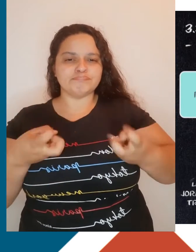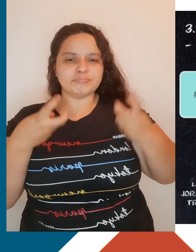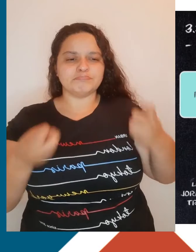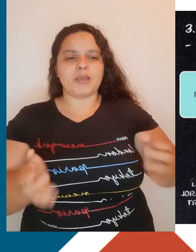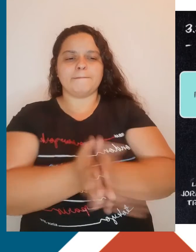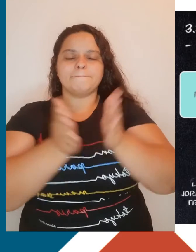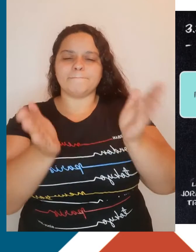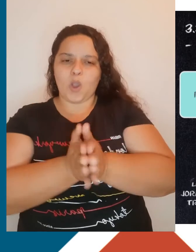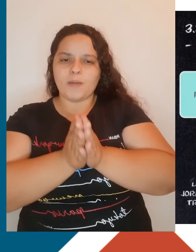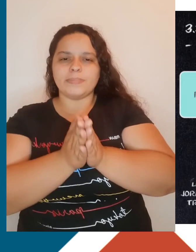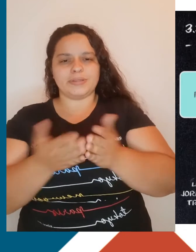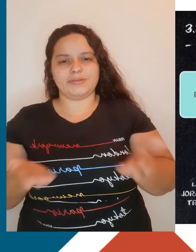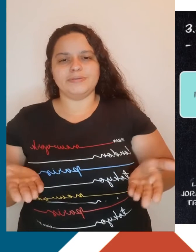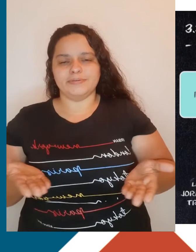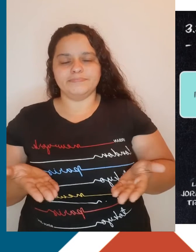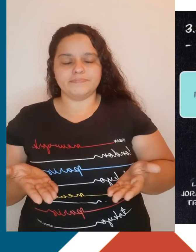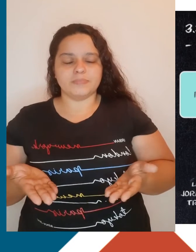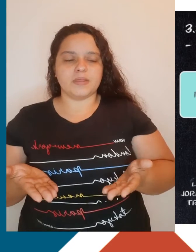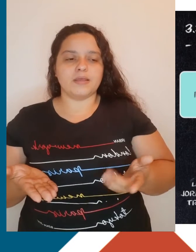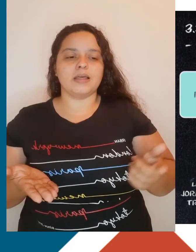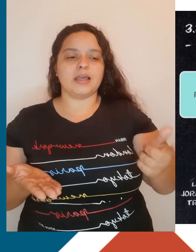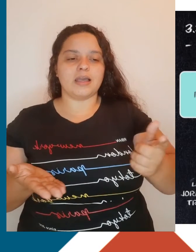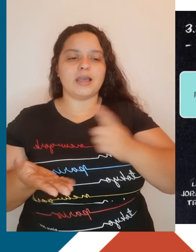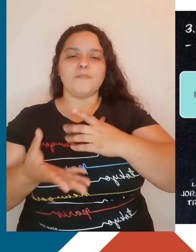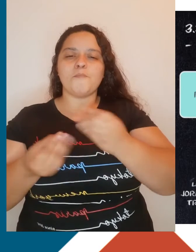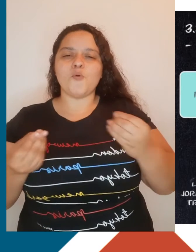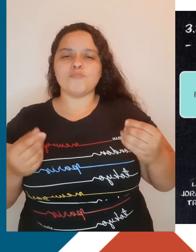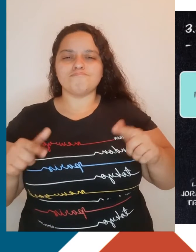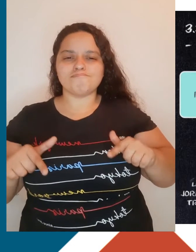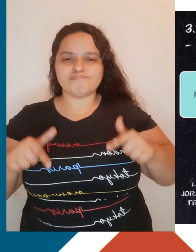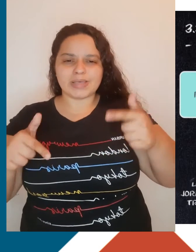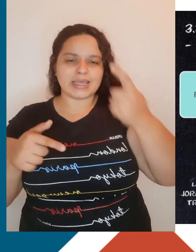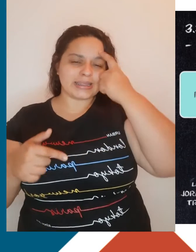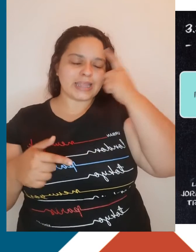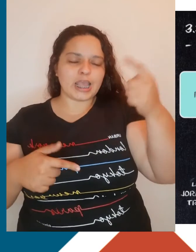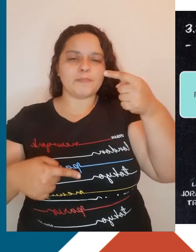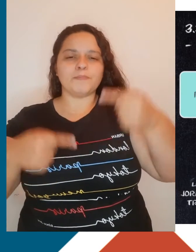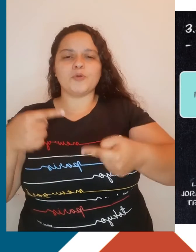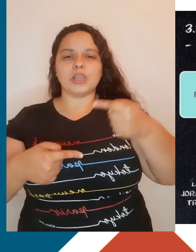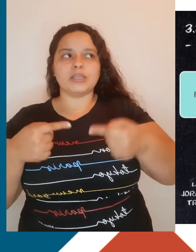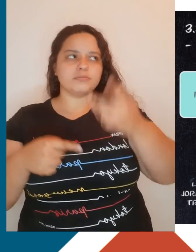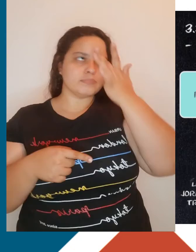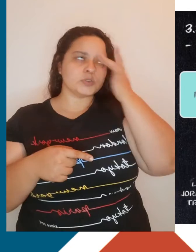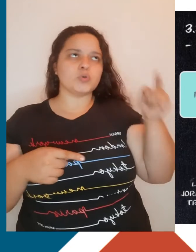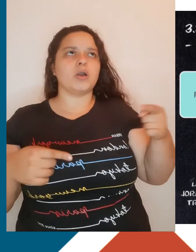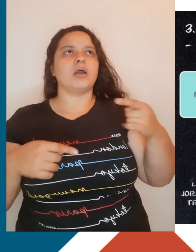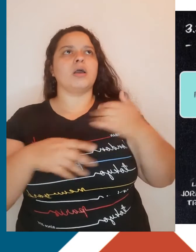na ordem do dia. Isso gerou uma série de ações e ideias políticas por parte dos trabalhadores. Desde os